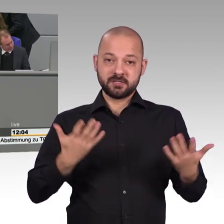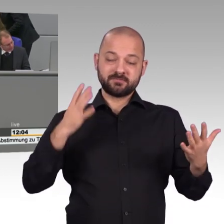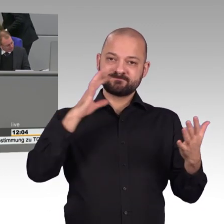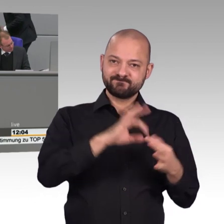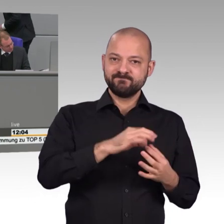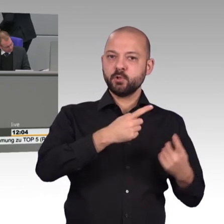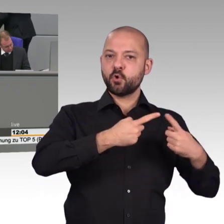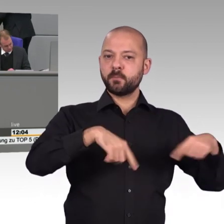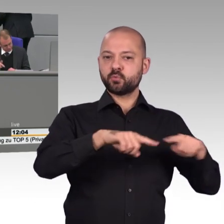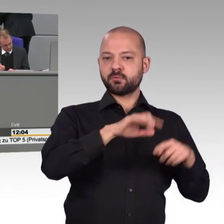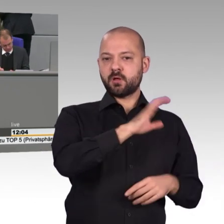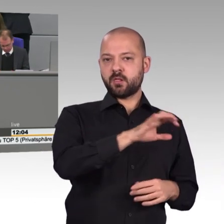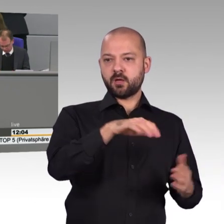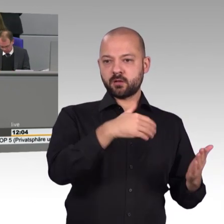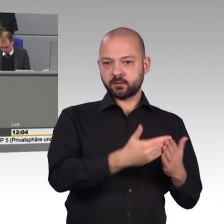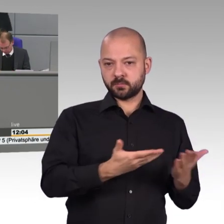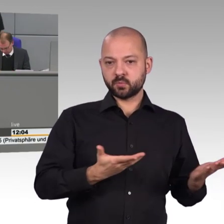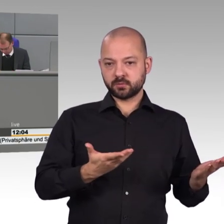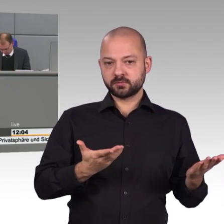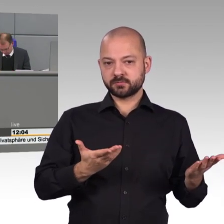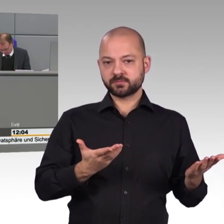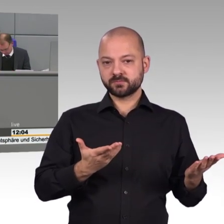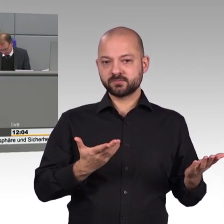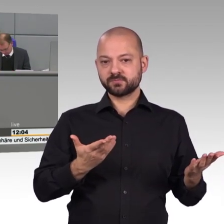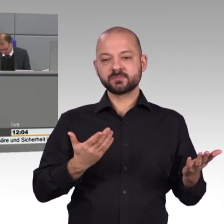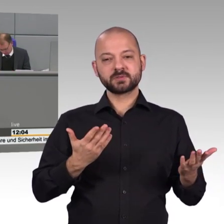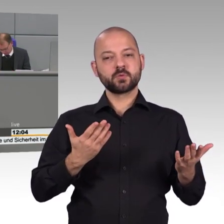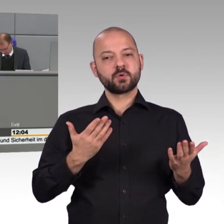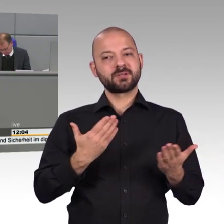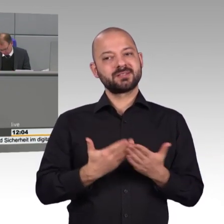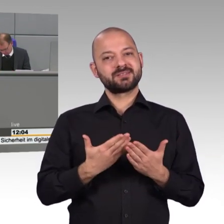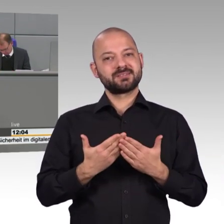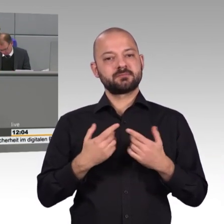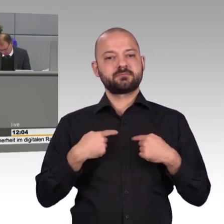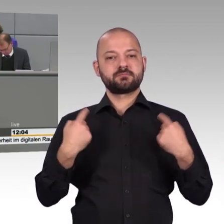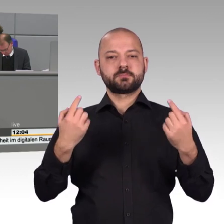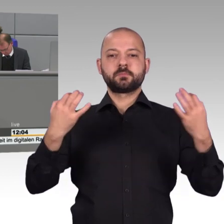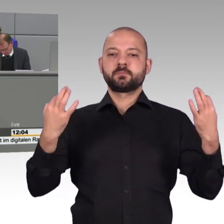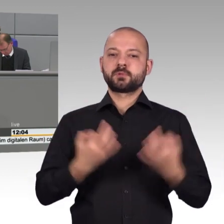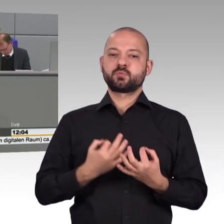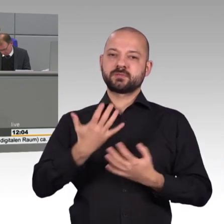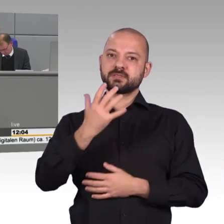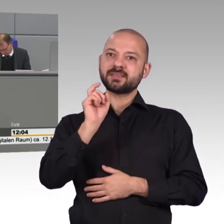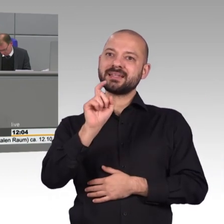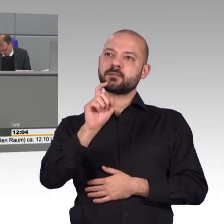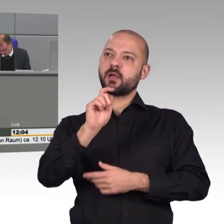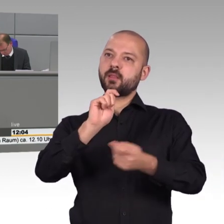klare Strukturen und sichere technische Lösungen notwendig. Deshalb ist auch hier in besonderer Weise Unterstützung